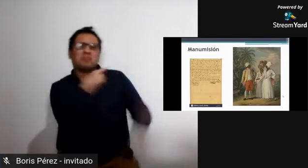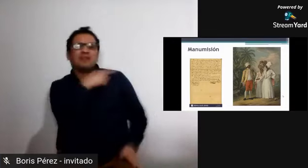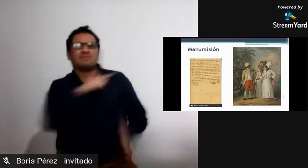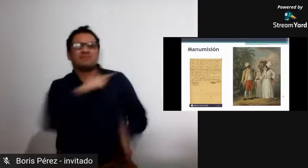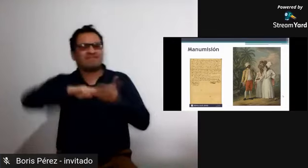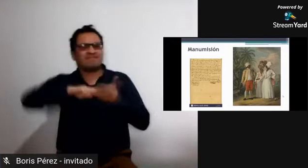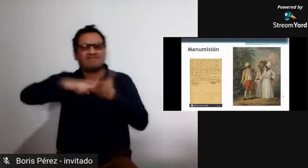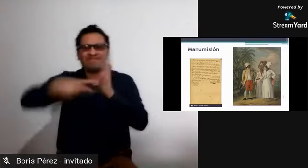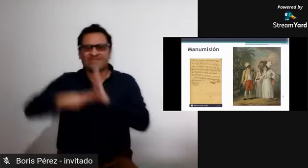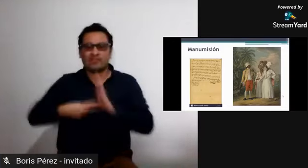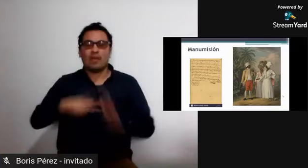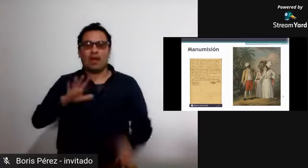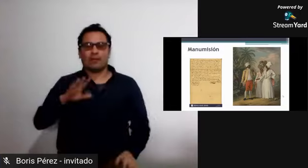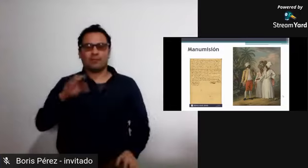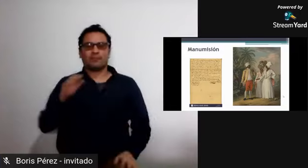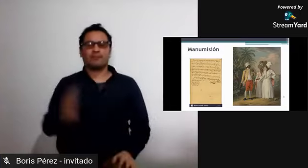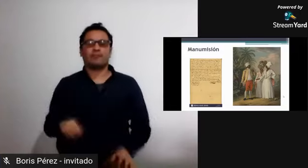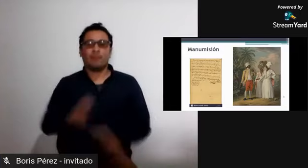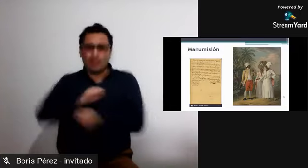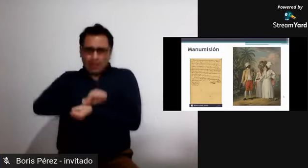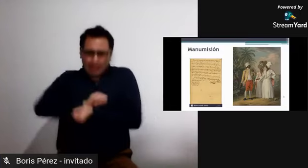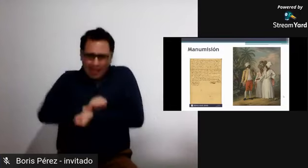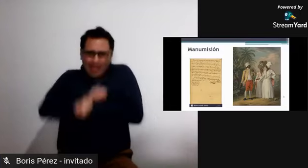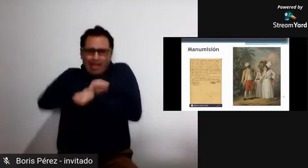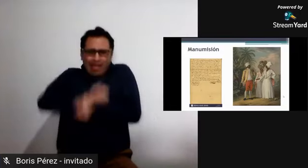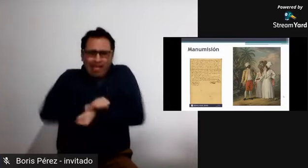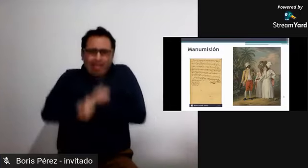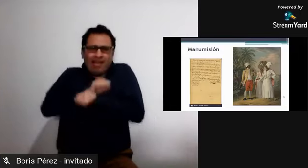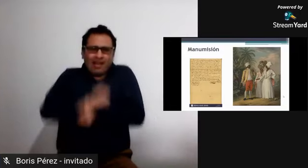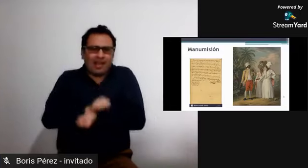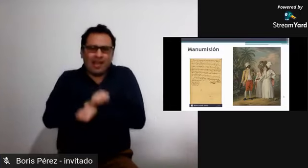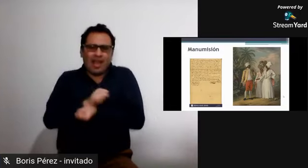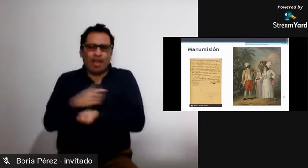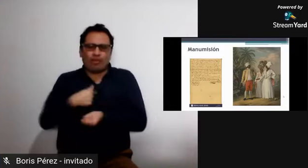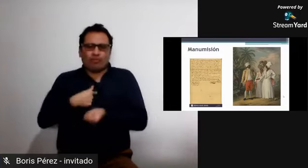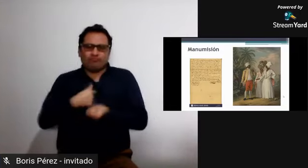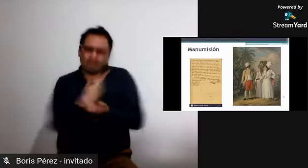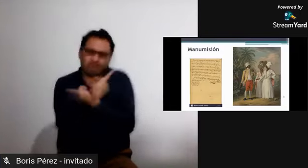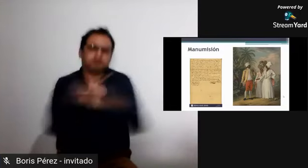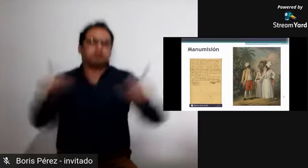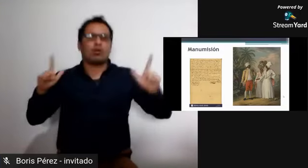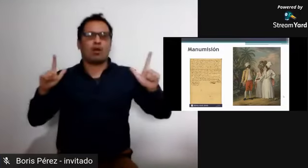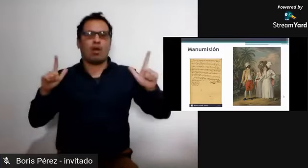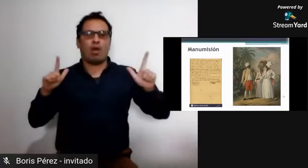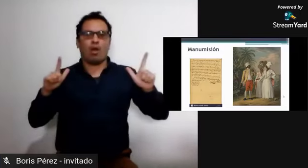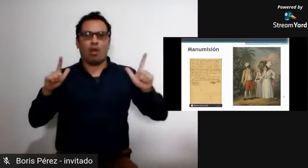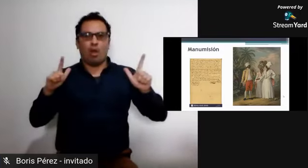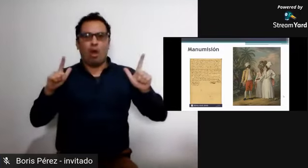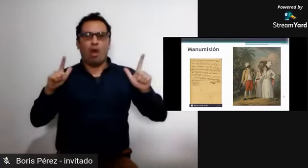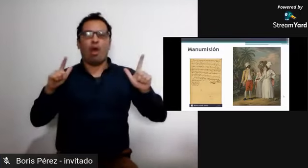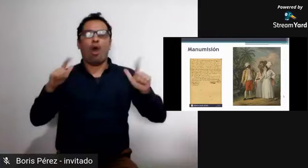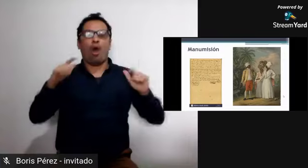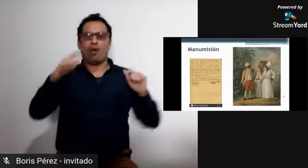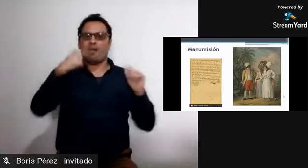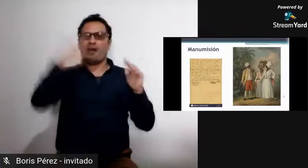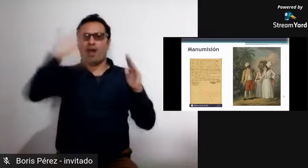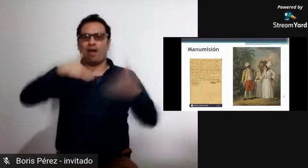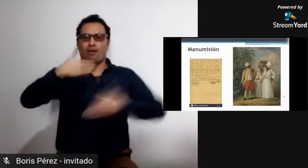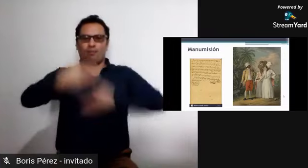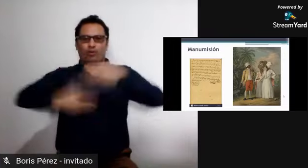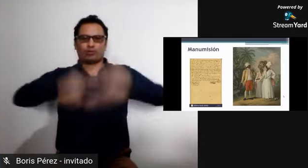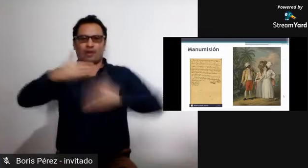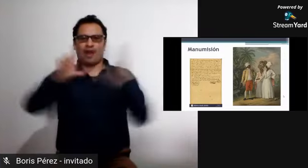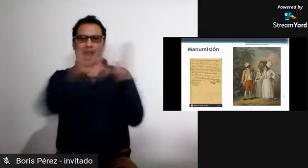estandarizada, ¿qué significa? La manumisión se refiere a